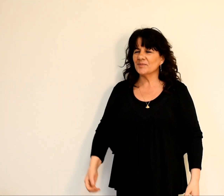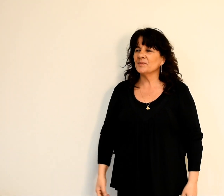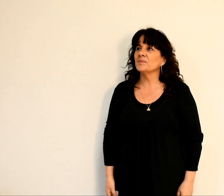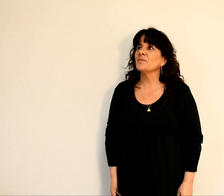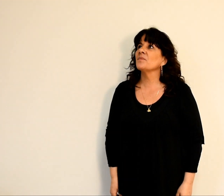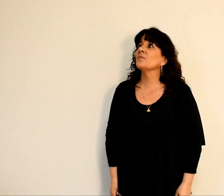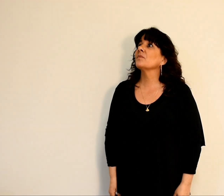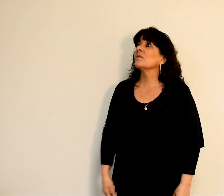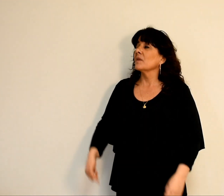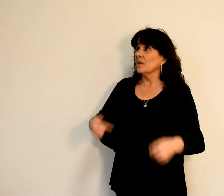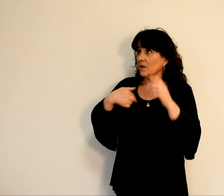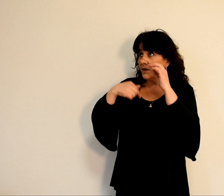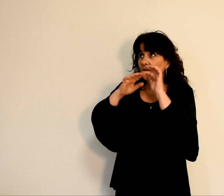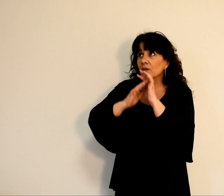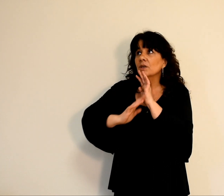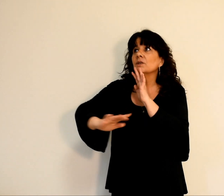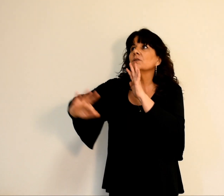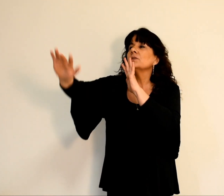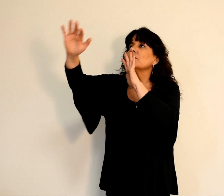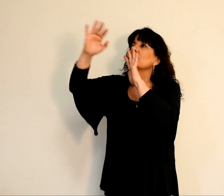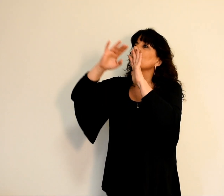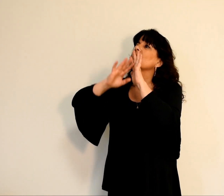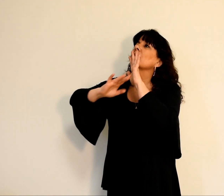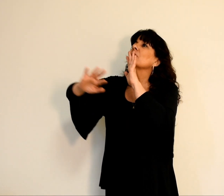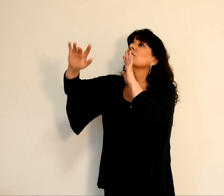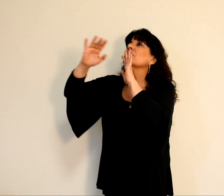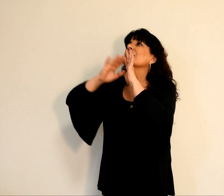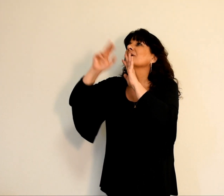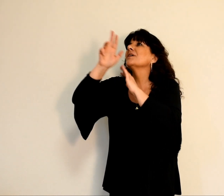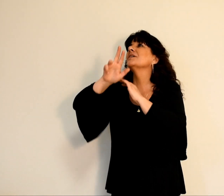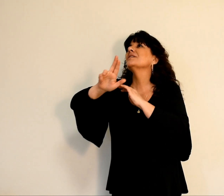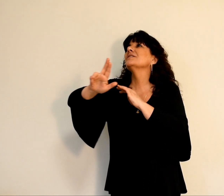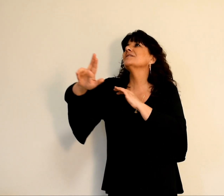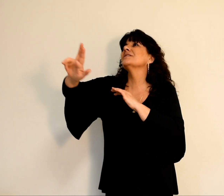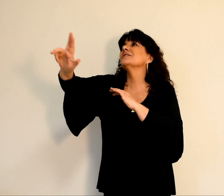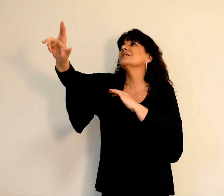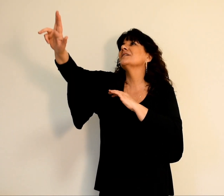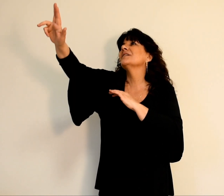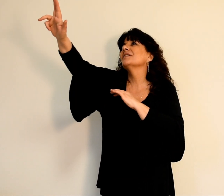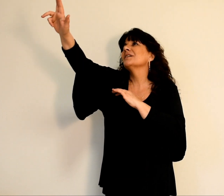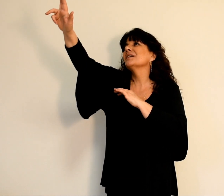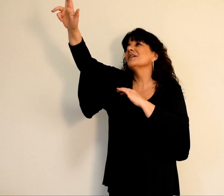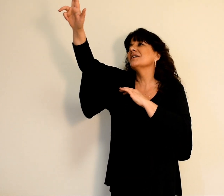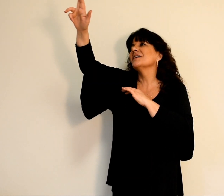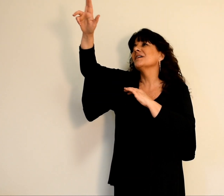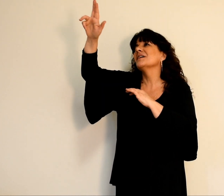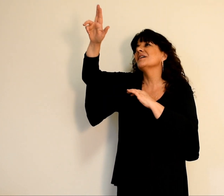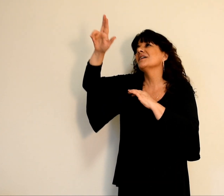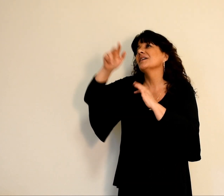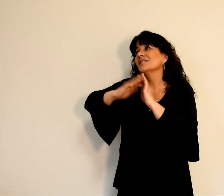Je te chante, Seigneur,